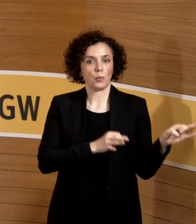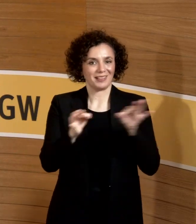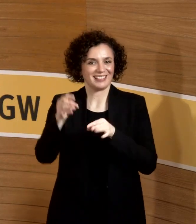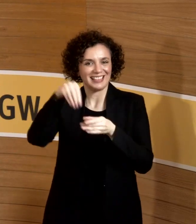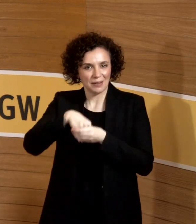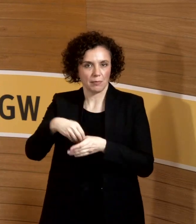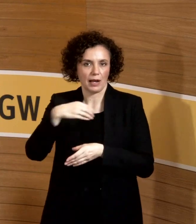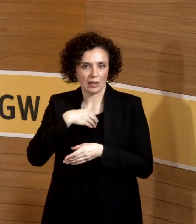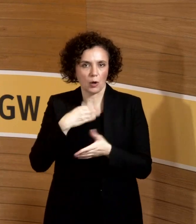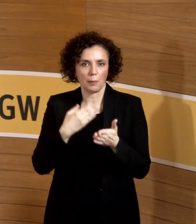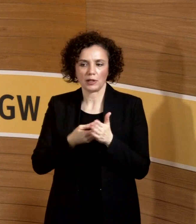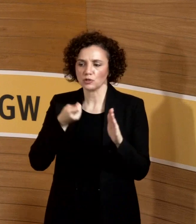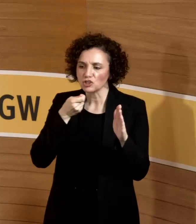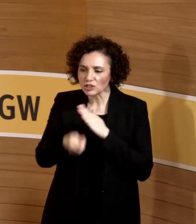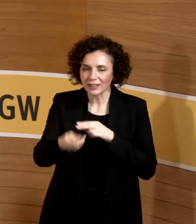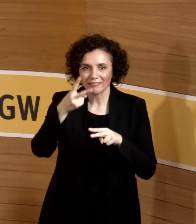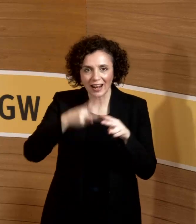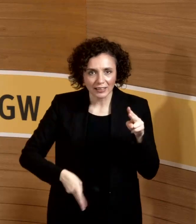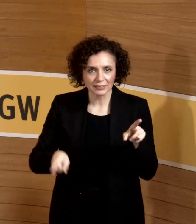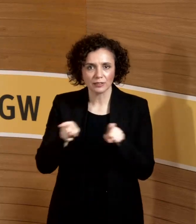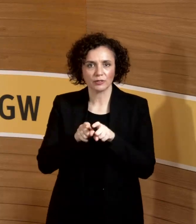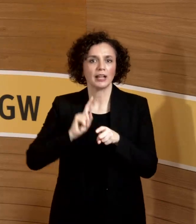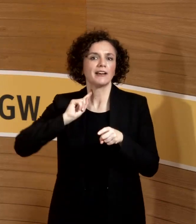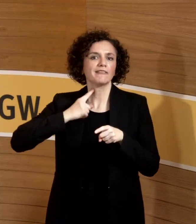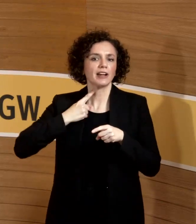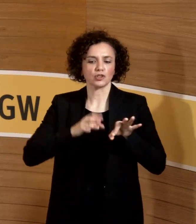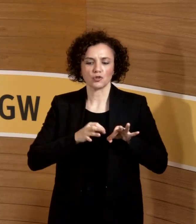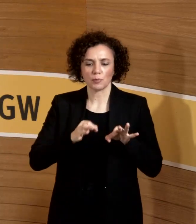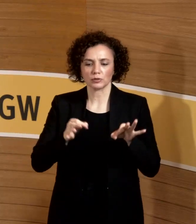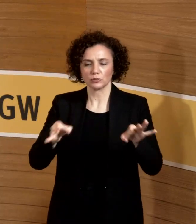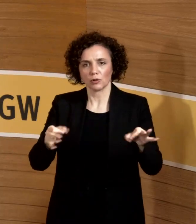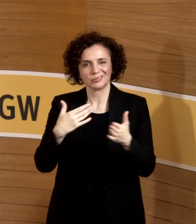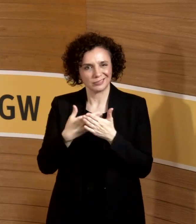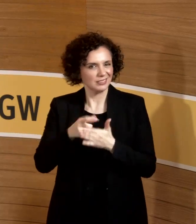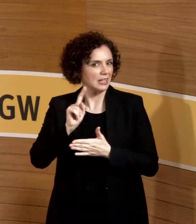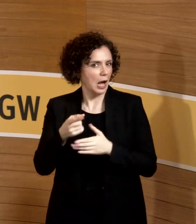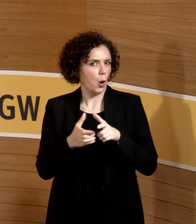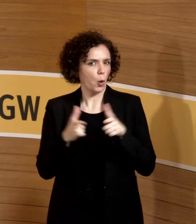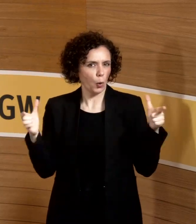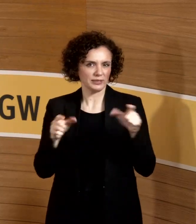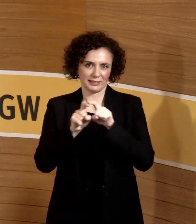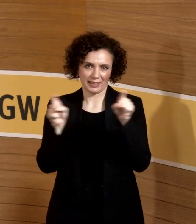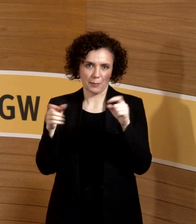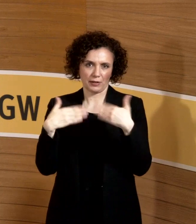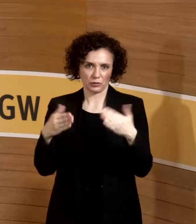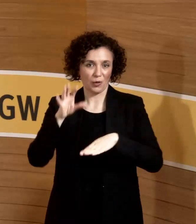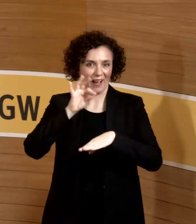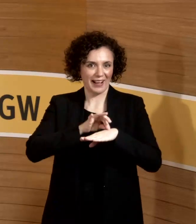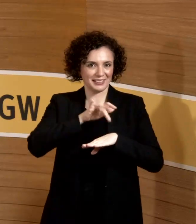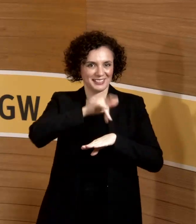Stichverletzungen, Kontaminationen als großes Thema, wo eben auch der Ärztinnenbund, die Ärztinnen